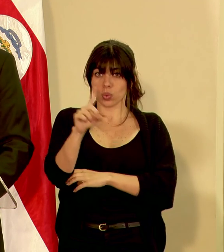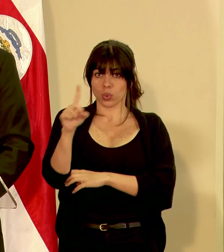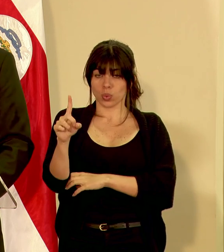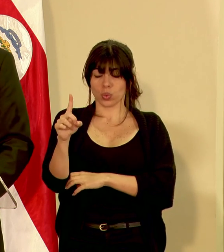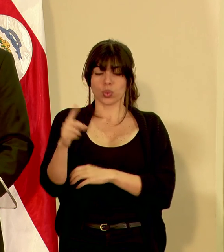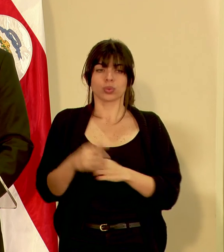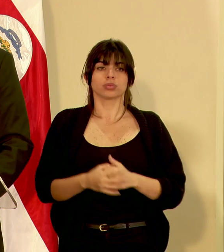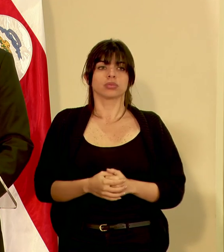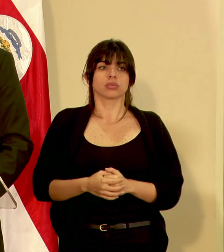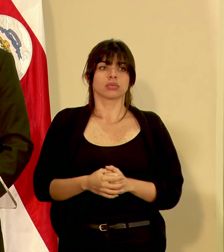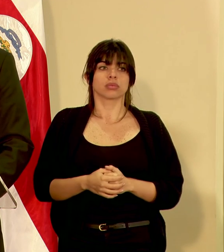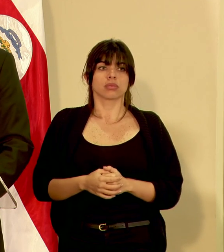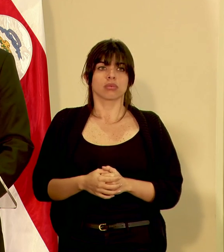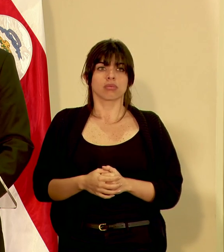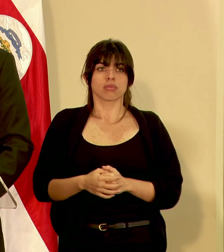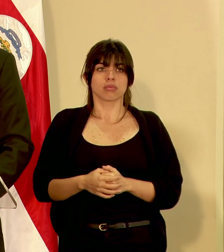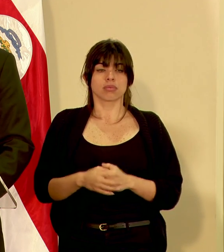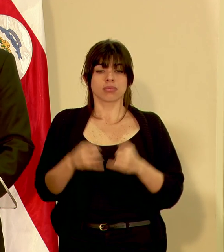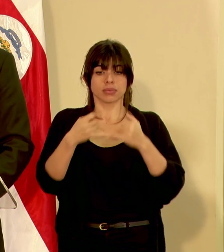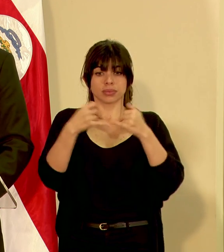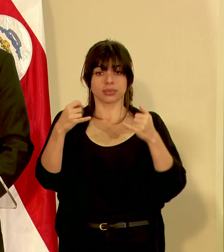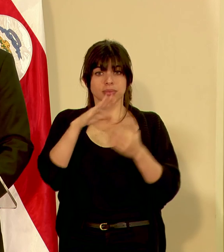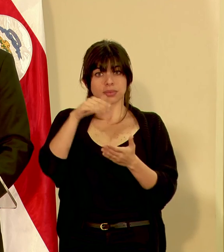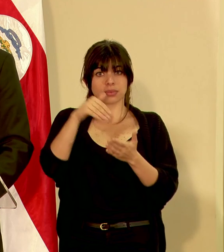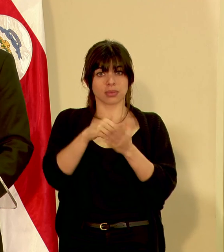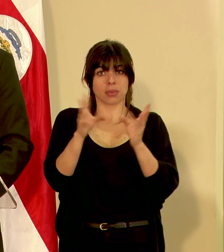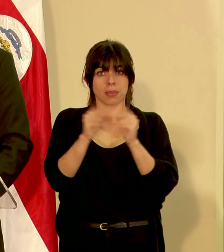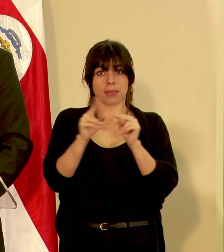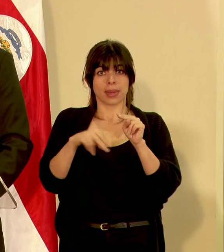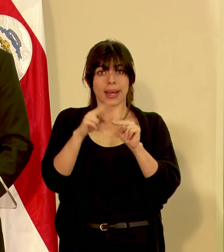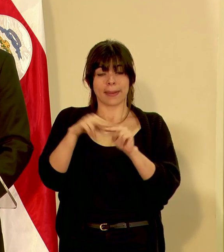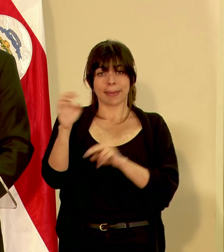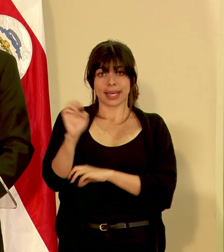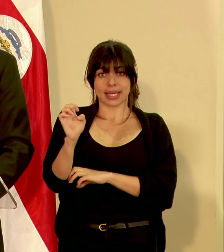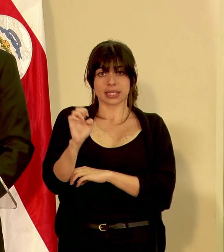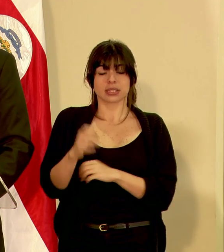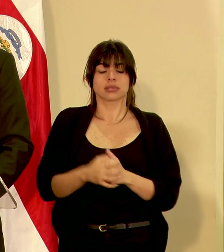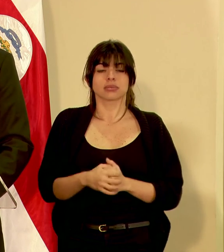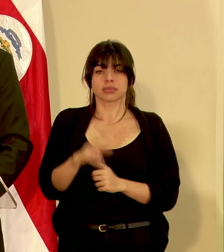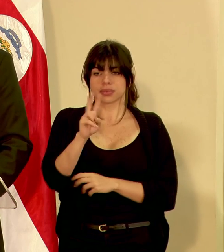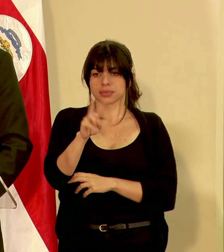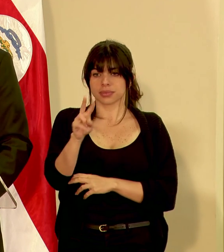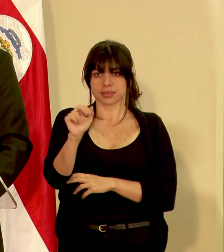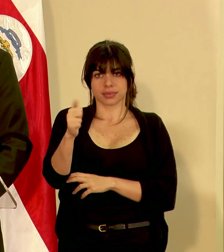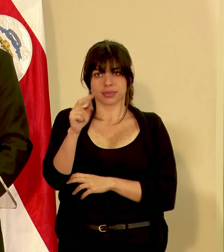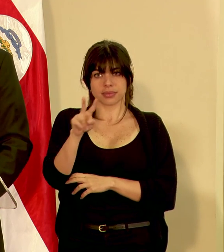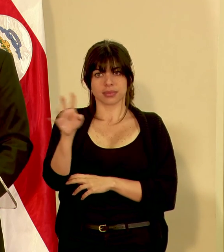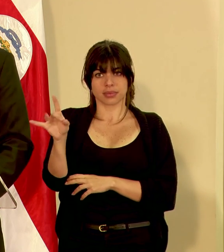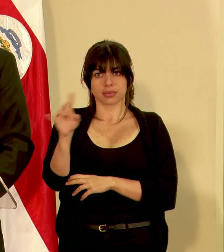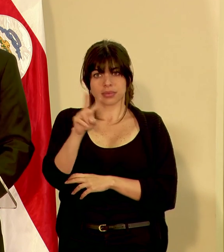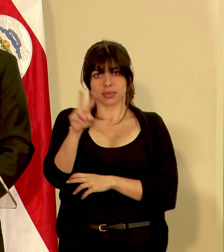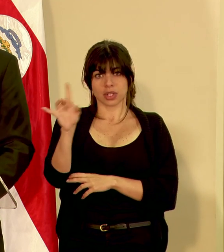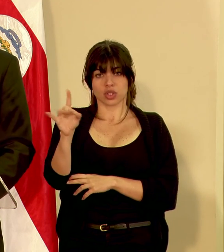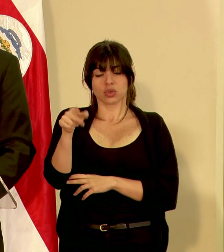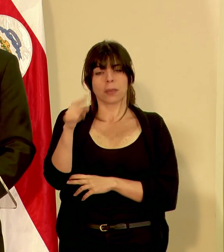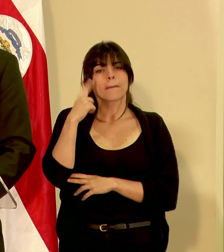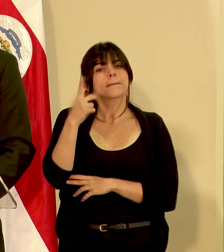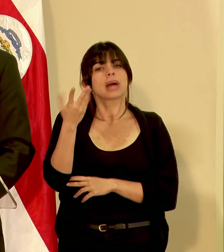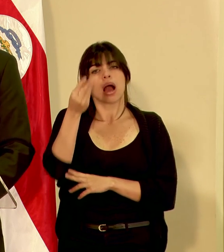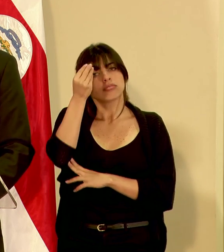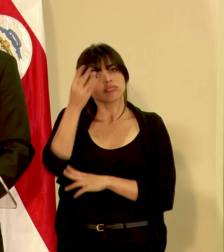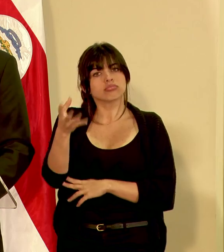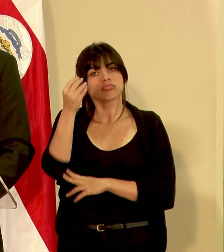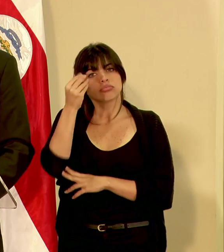y la línea de la central de la Comisión Nacional de Emergencias el 2210-2828 para hacer los